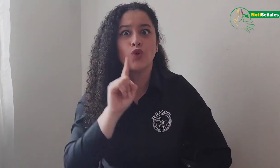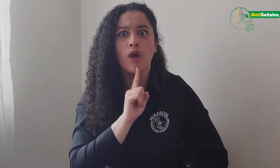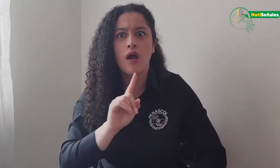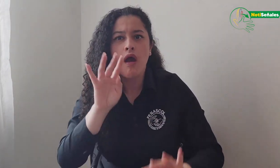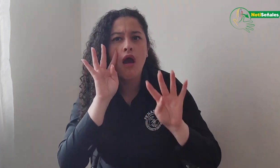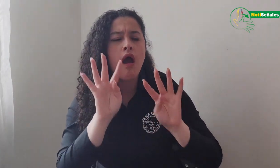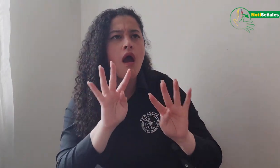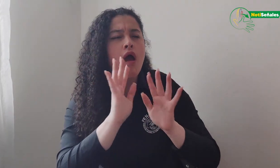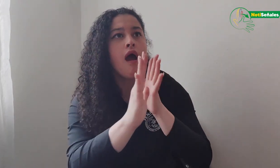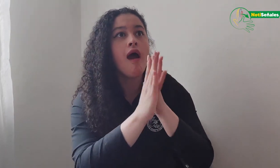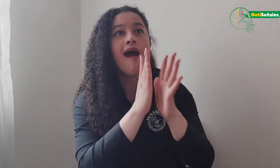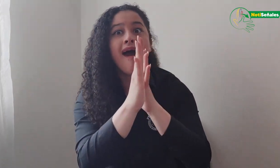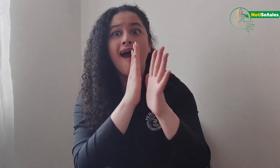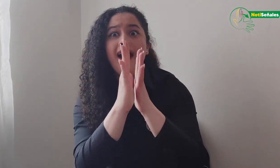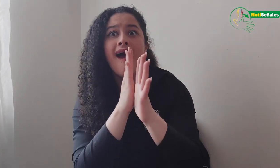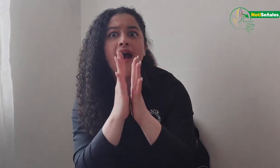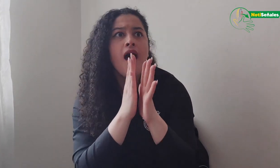sordas pueden ver aquí en Noticieniales.